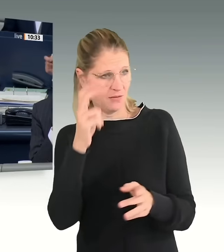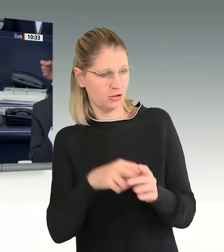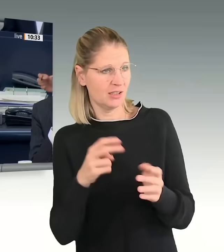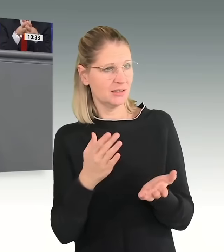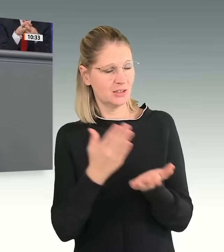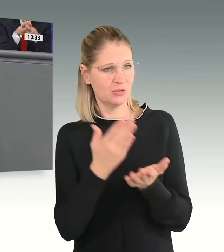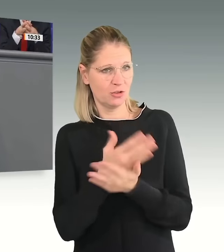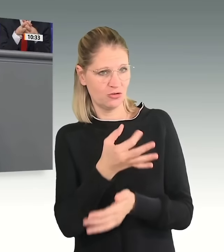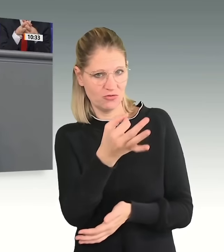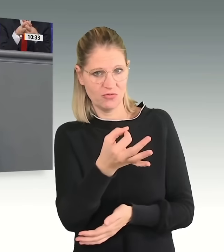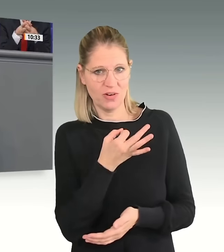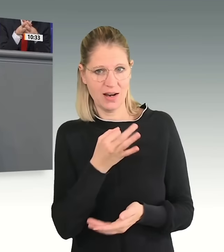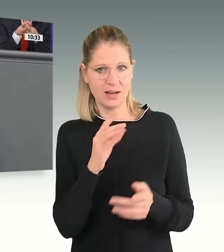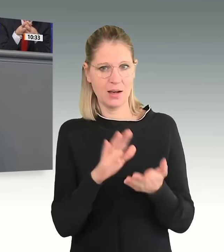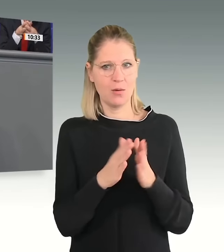Herr Bzeske.